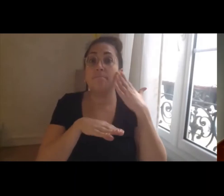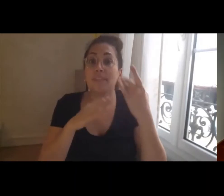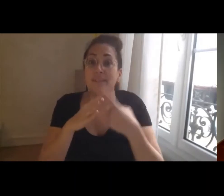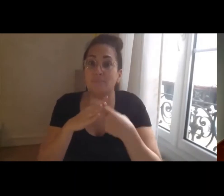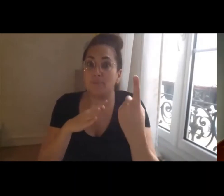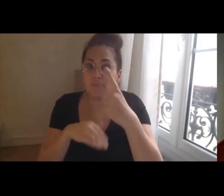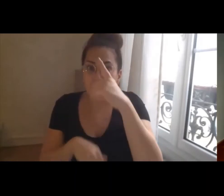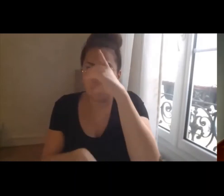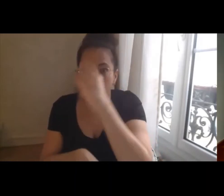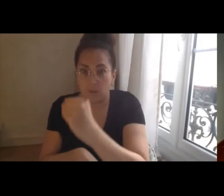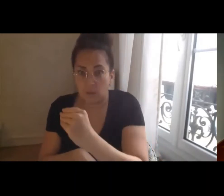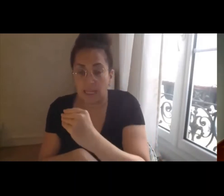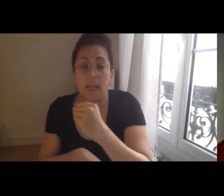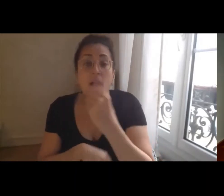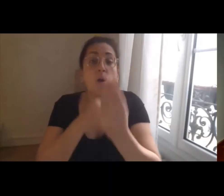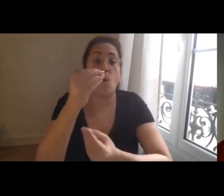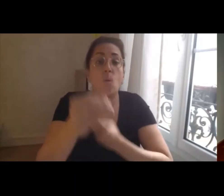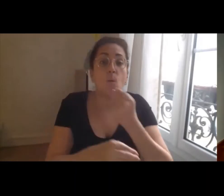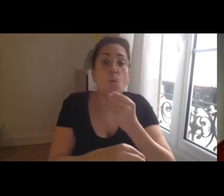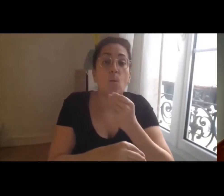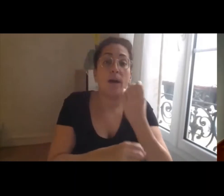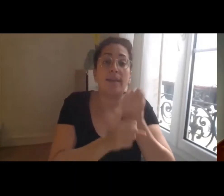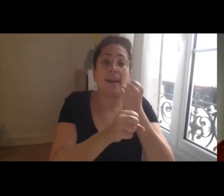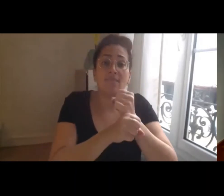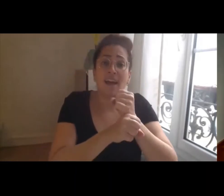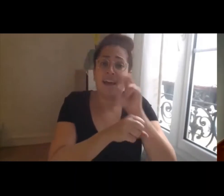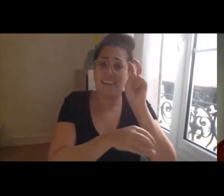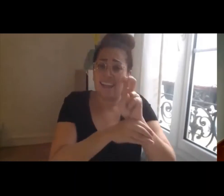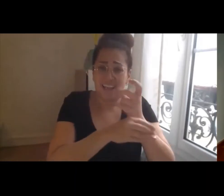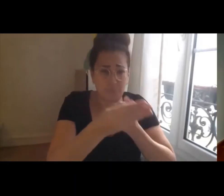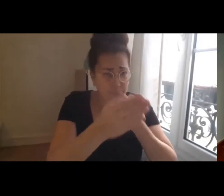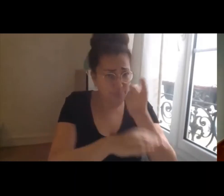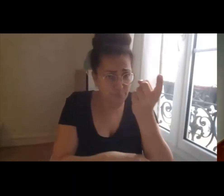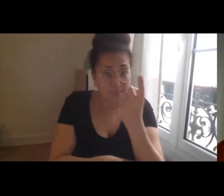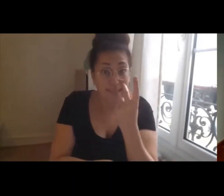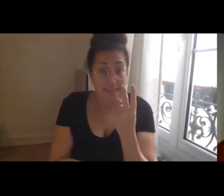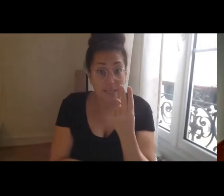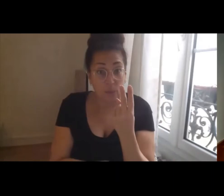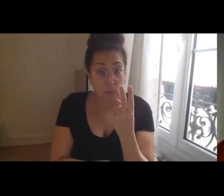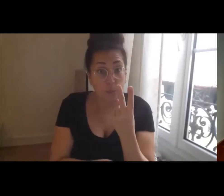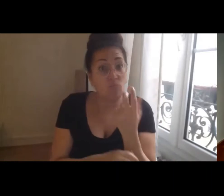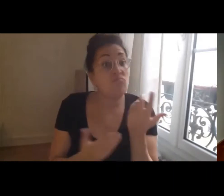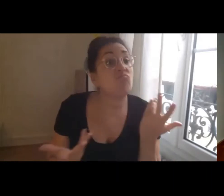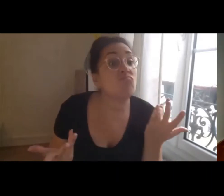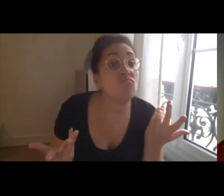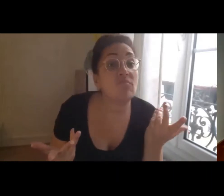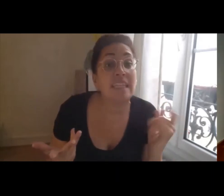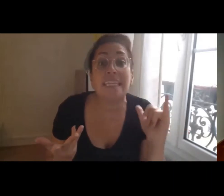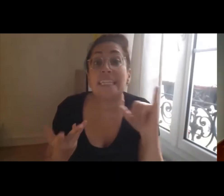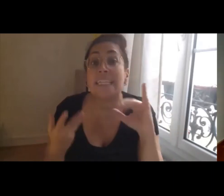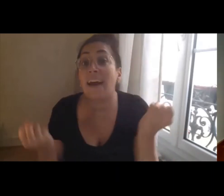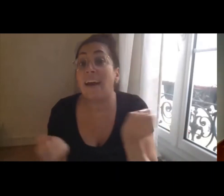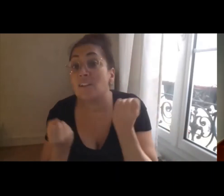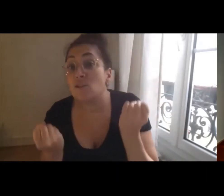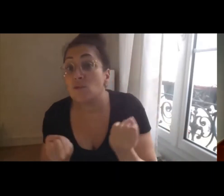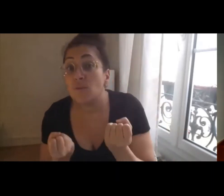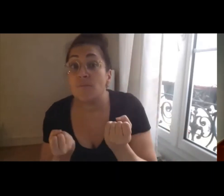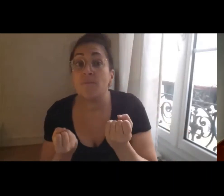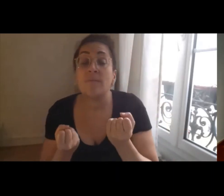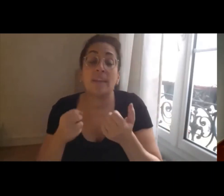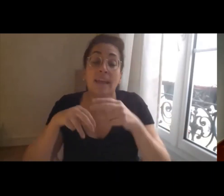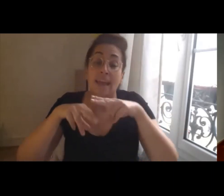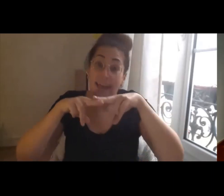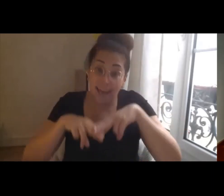parallèle, nous développons maintenant avec le soutien de la FIRA un appel à projet de recherche